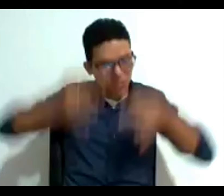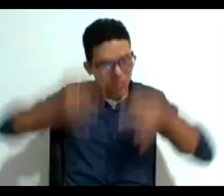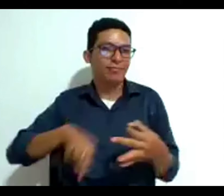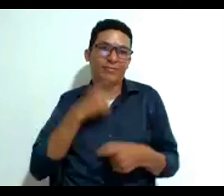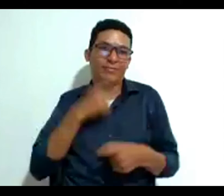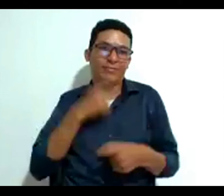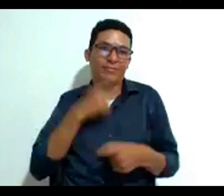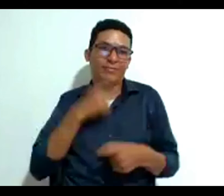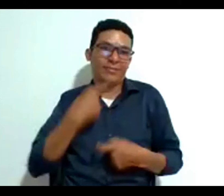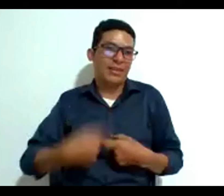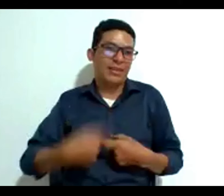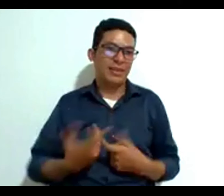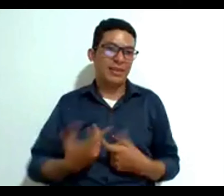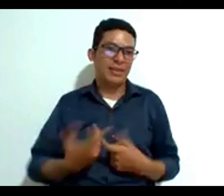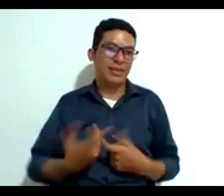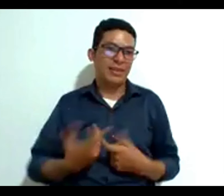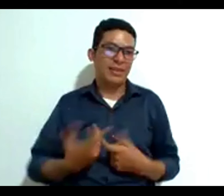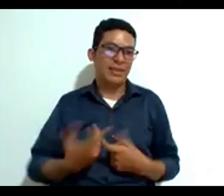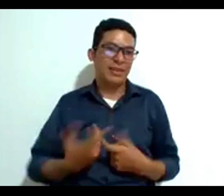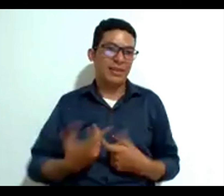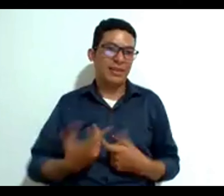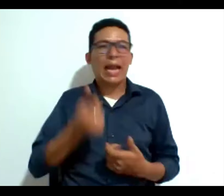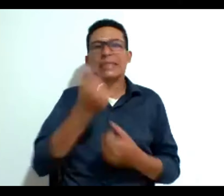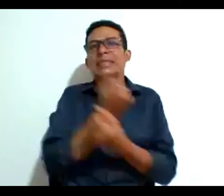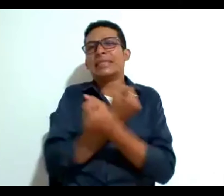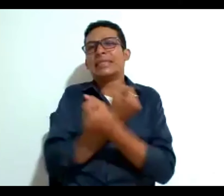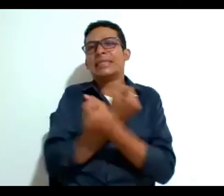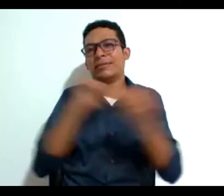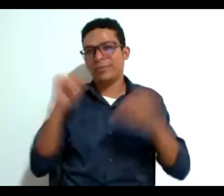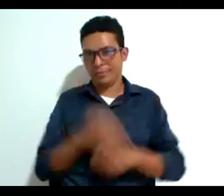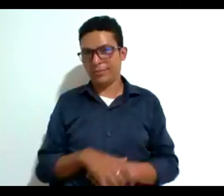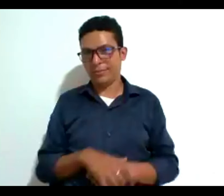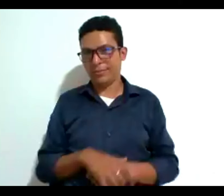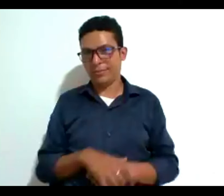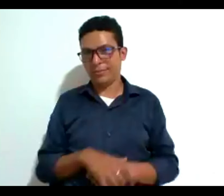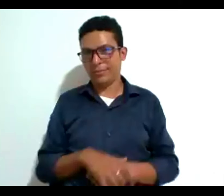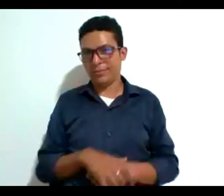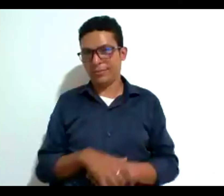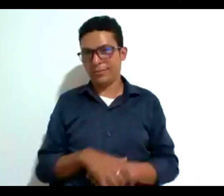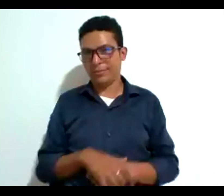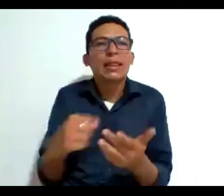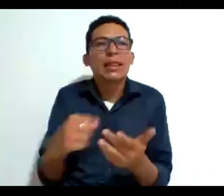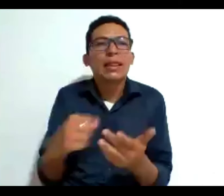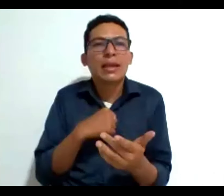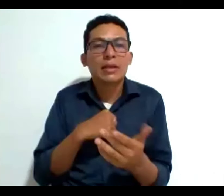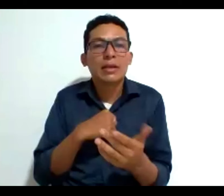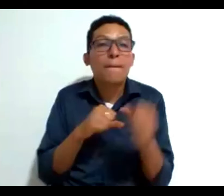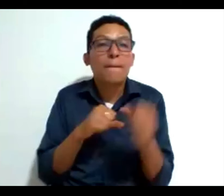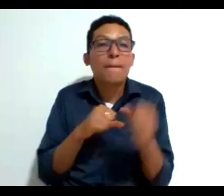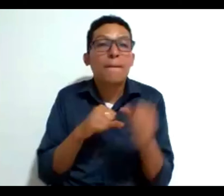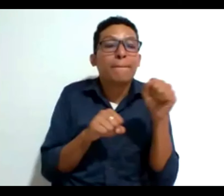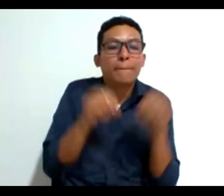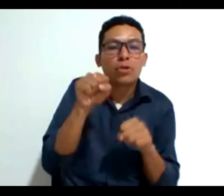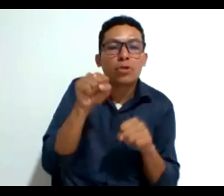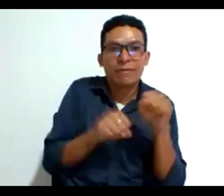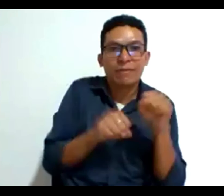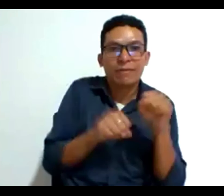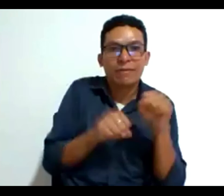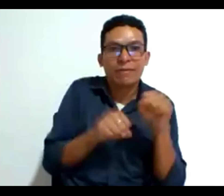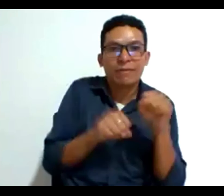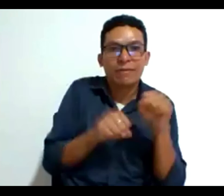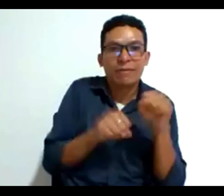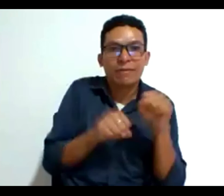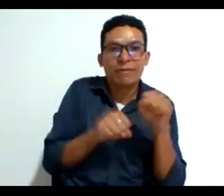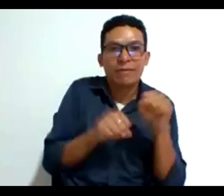que casi imposible realmente lo que tenemos nosotros son probabilidades funcionamos en relación a la probabilidad